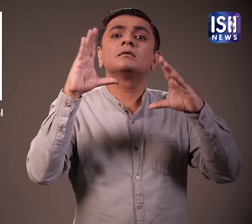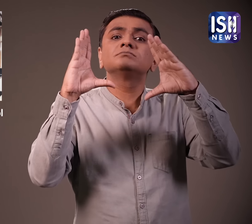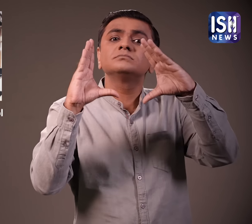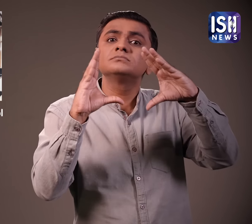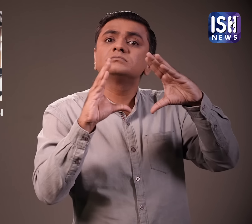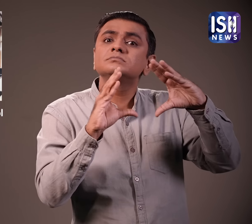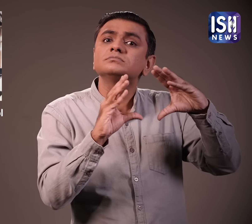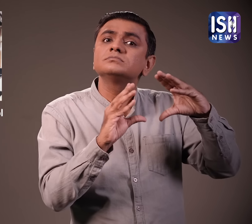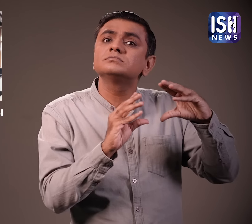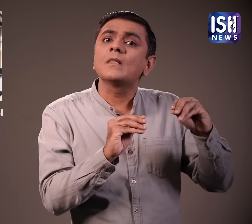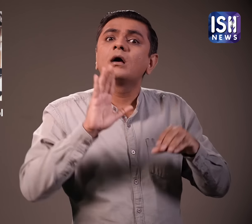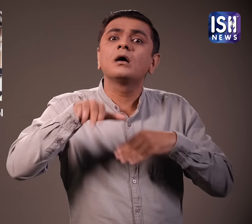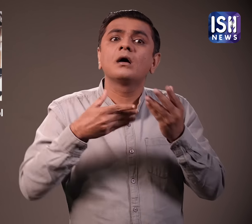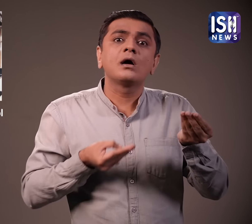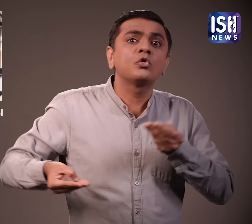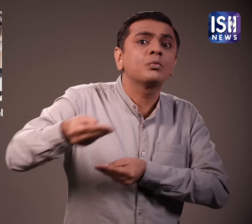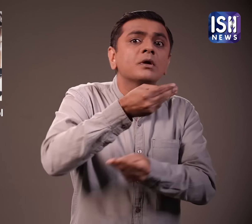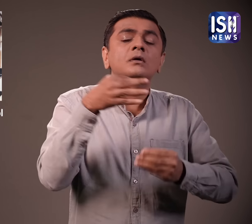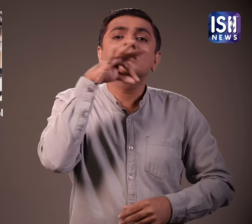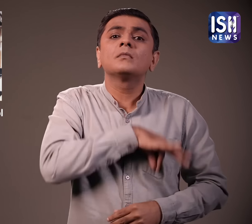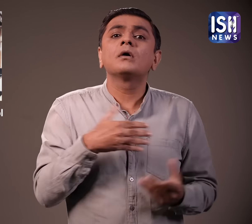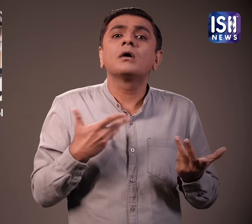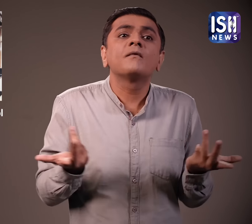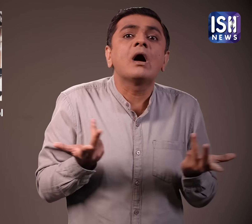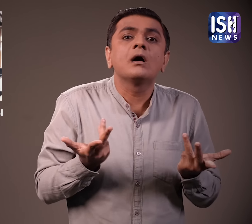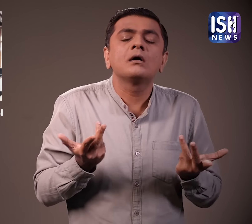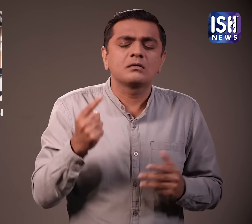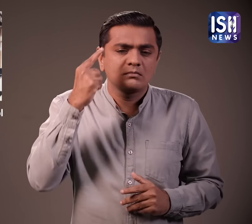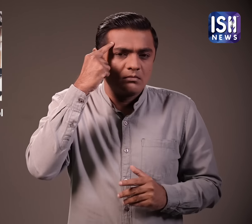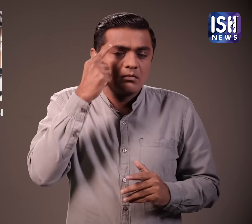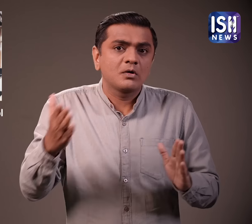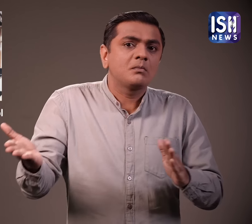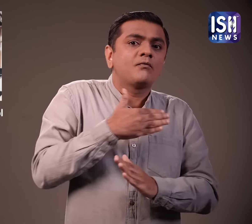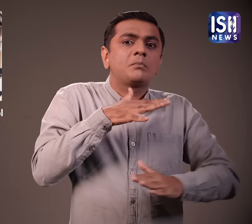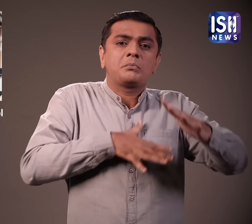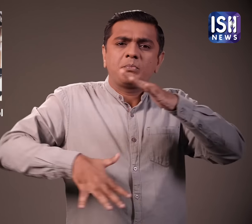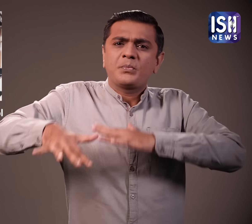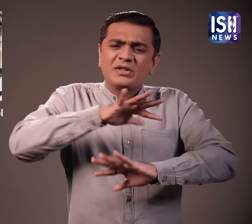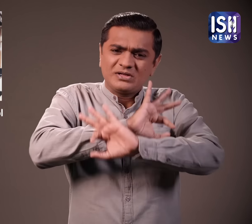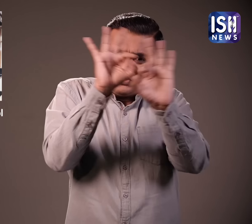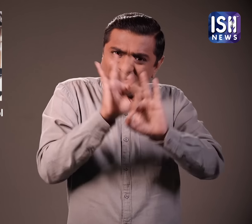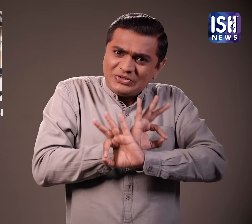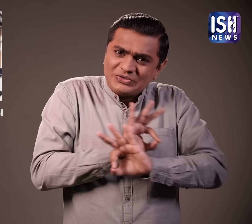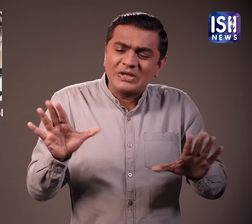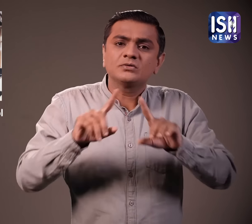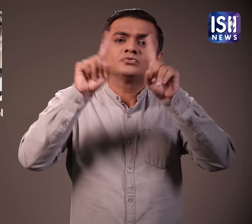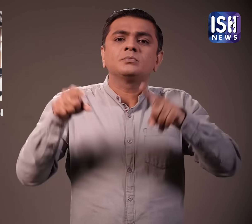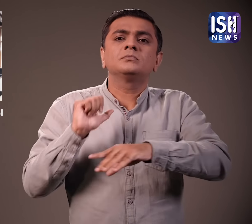जब देश में तेल खतम हो जाएगा तो वे अर्थविवस्ता को कैसे संभालेंगे इसलिए उन्होंने शराब की दुकान खोलने का निड़ने लिया